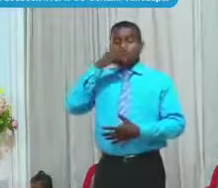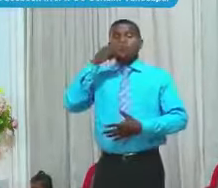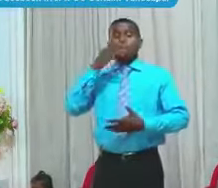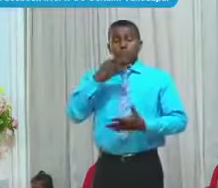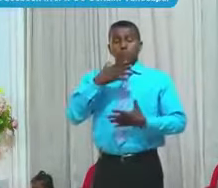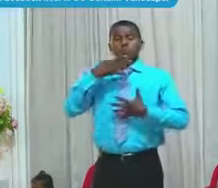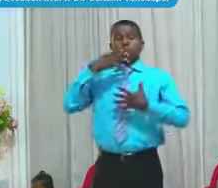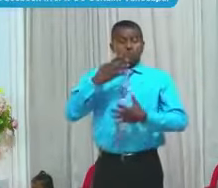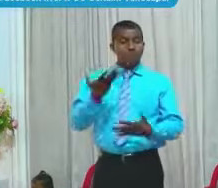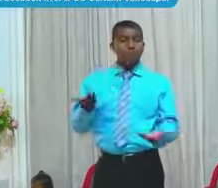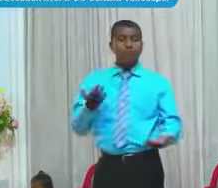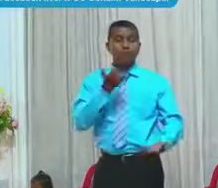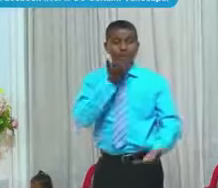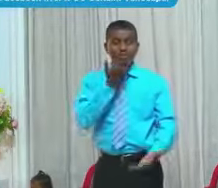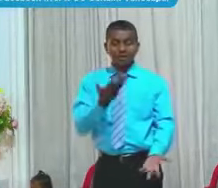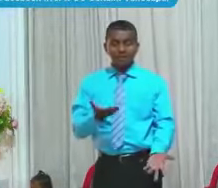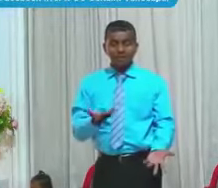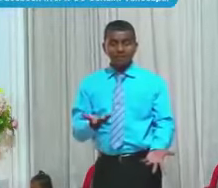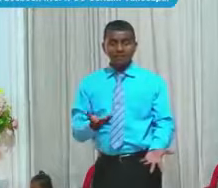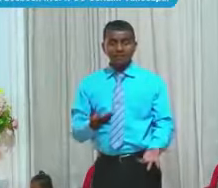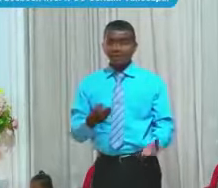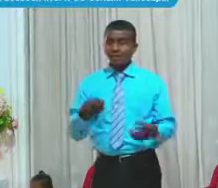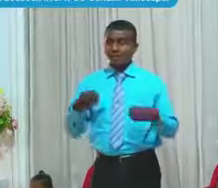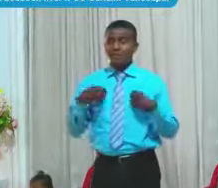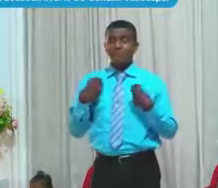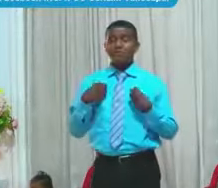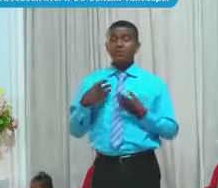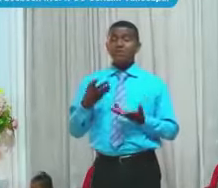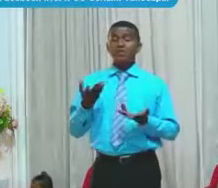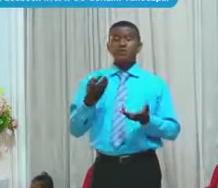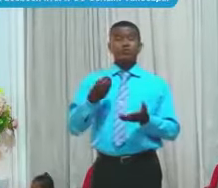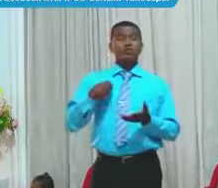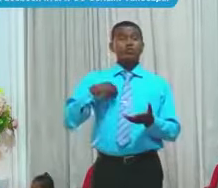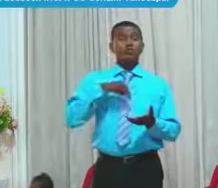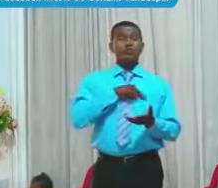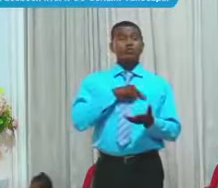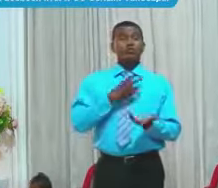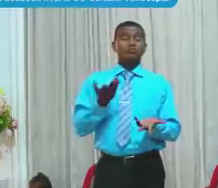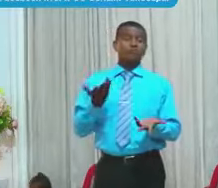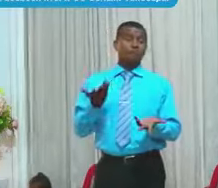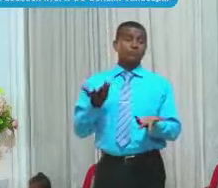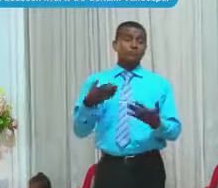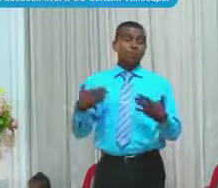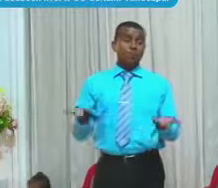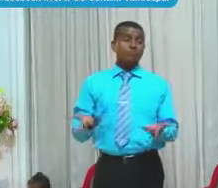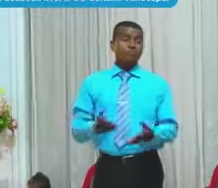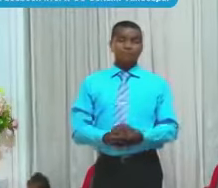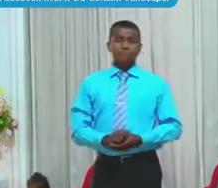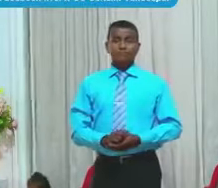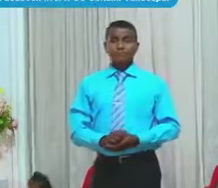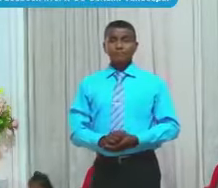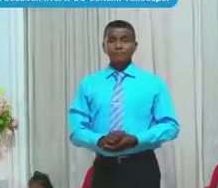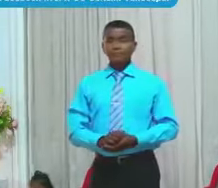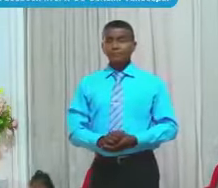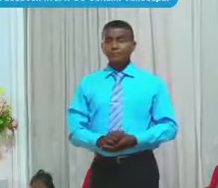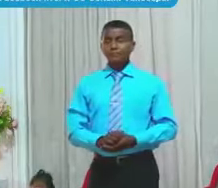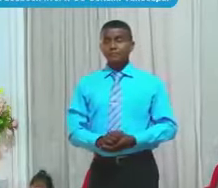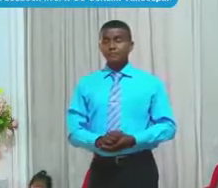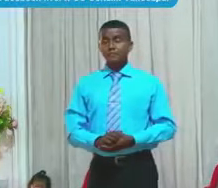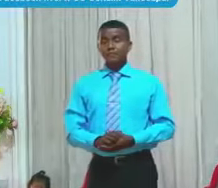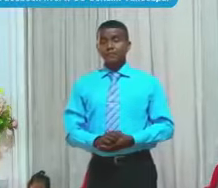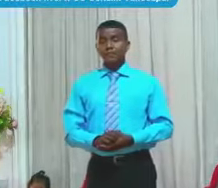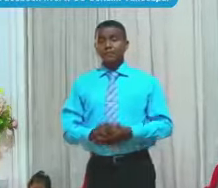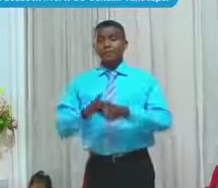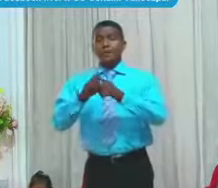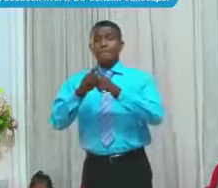Así nos tocaba Vivir y trabajar Para el oxígeno Tendríamos que trabajar Lo que es Más indispensable